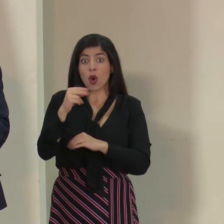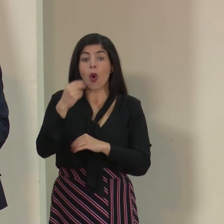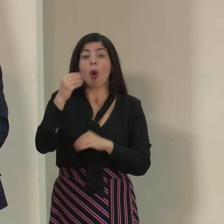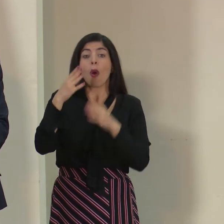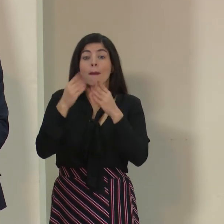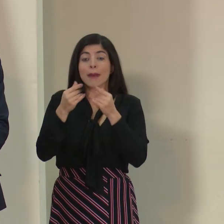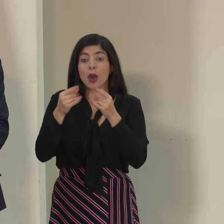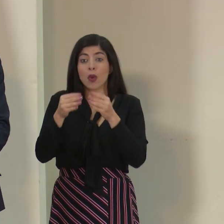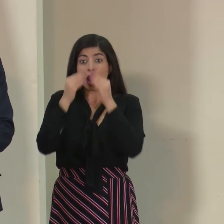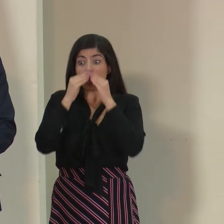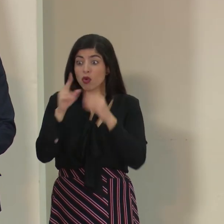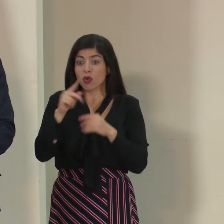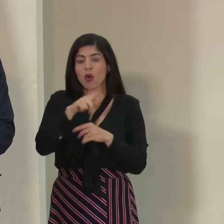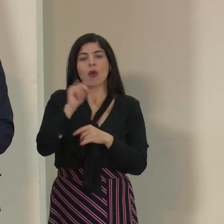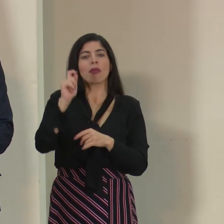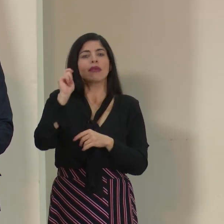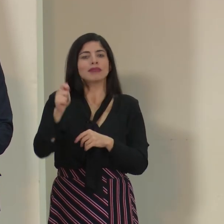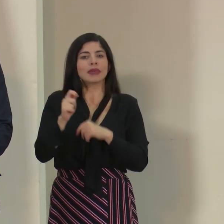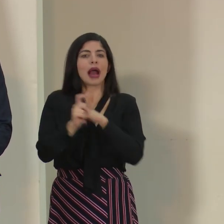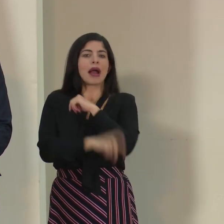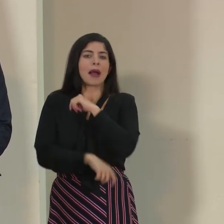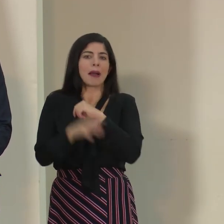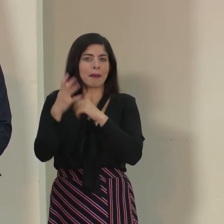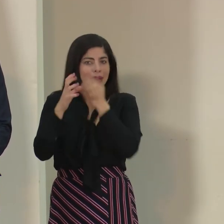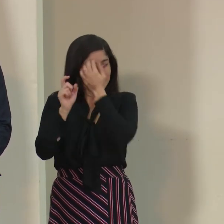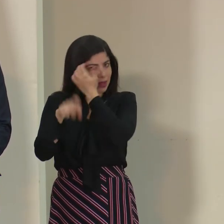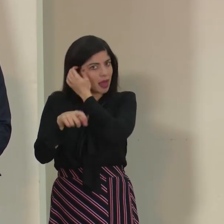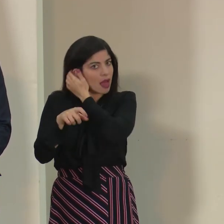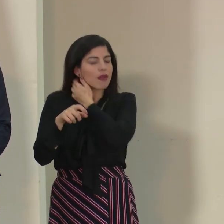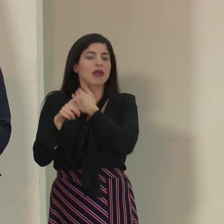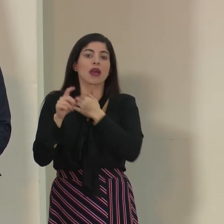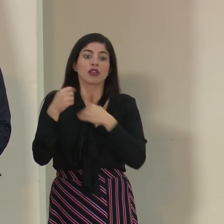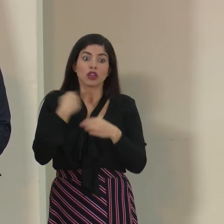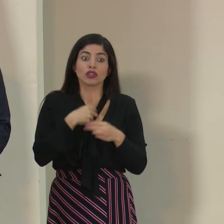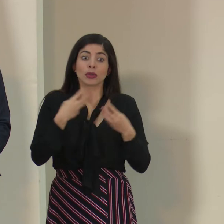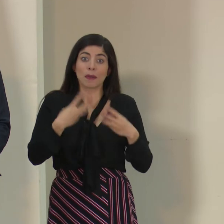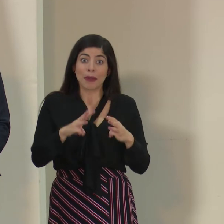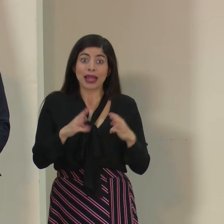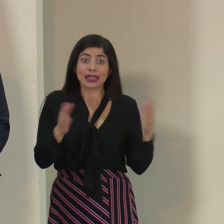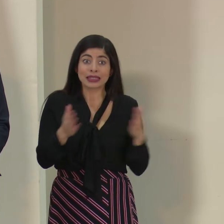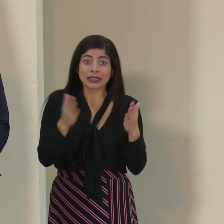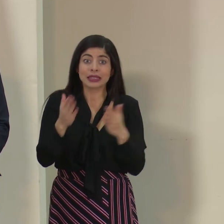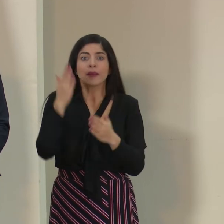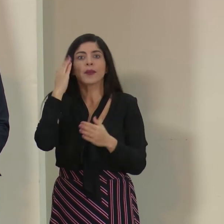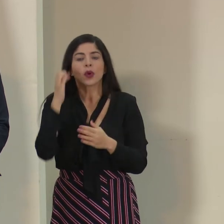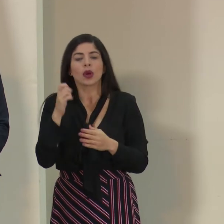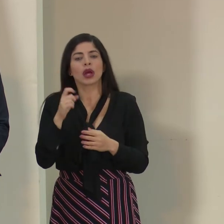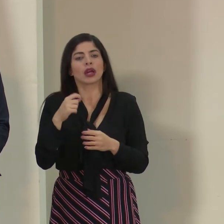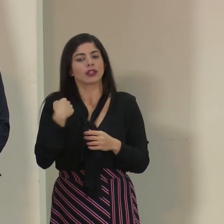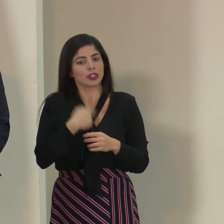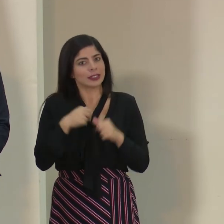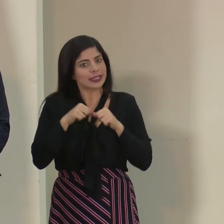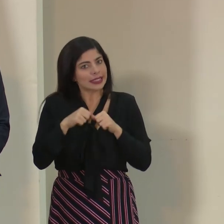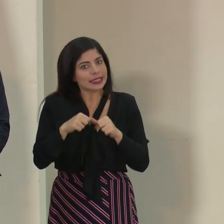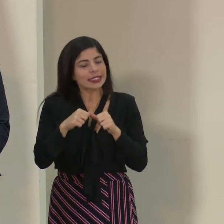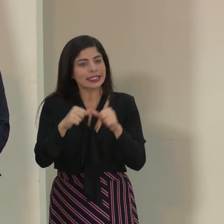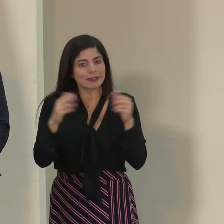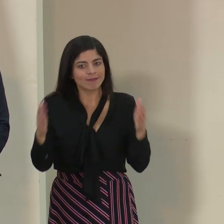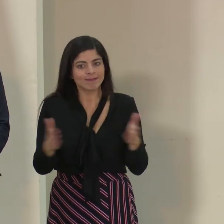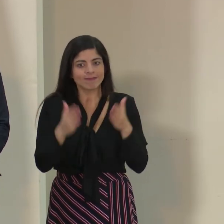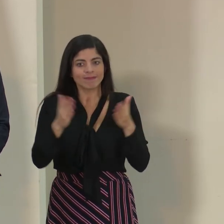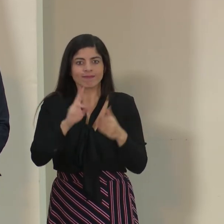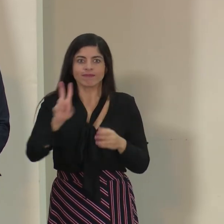desechable. Entonces, son parte de las medidas que estamos justamente impulsando y que constantemente estamos haciendo ese